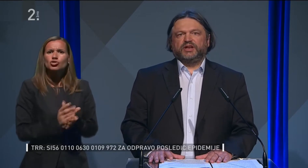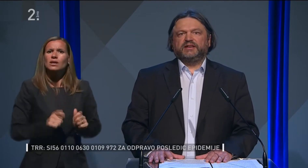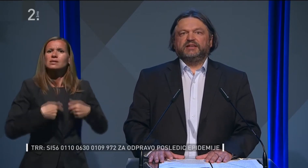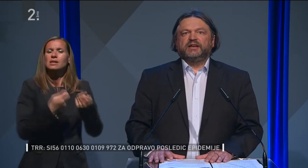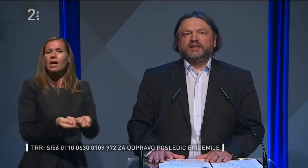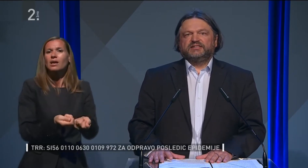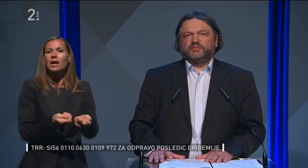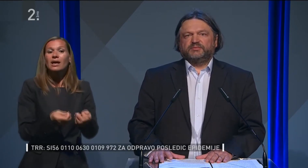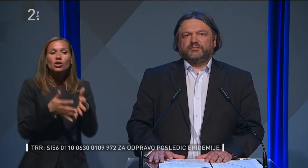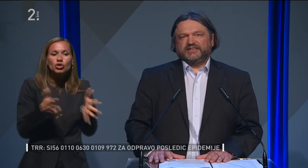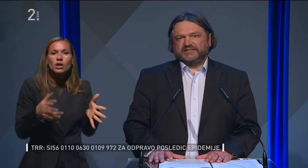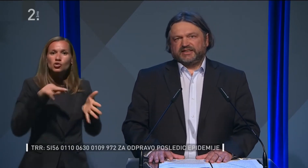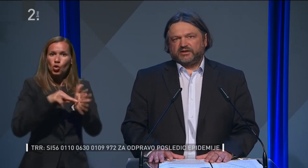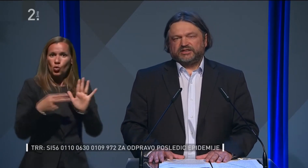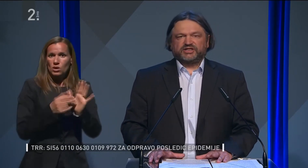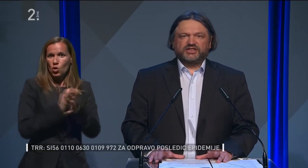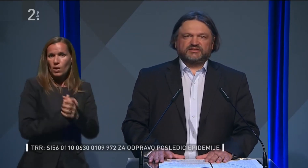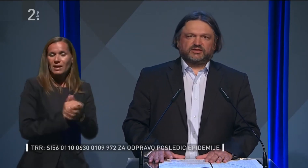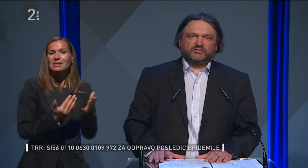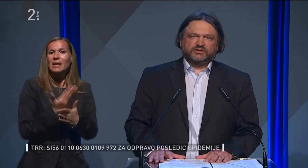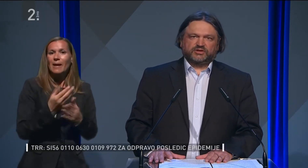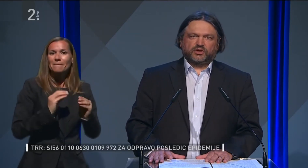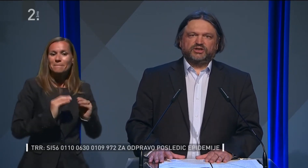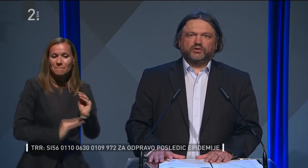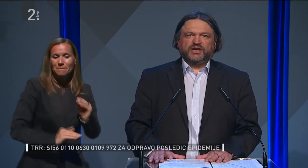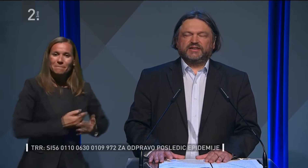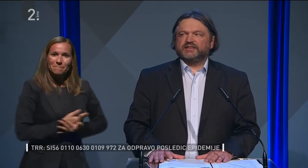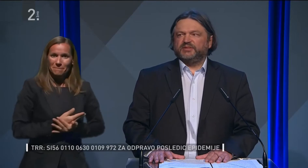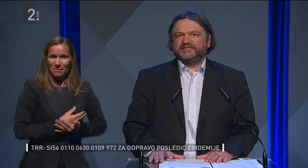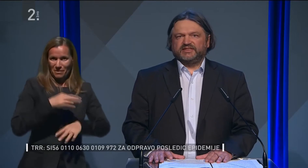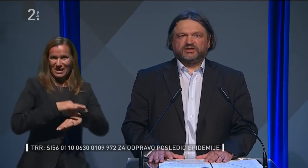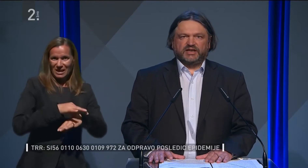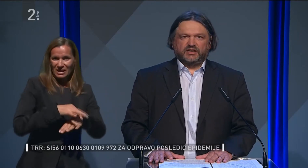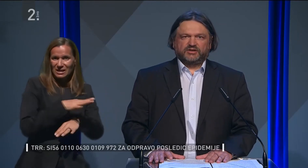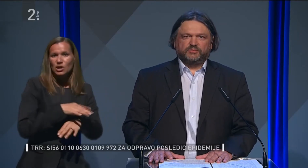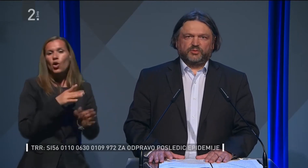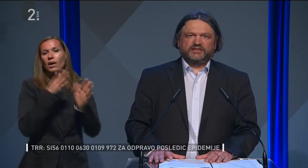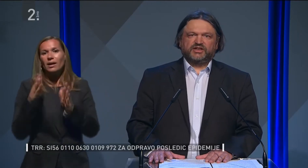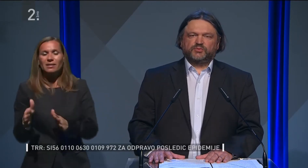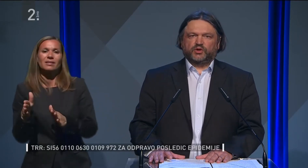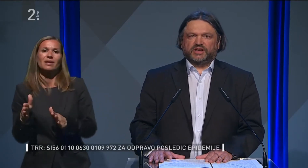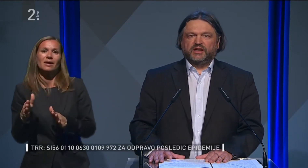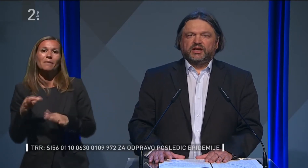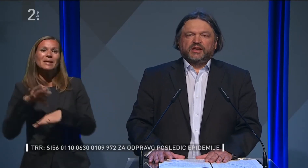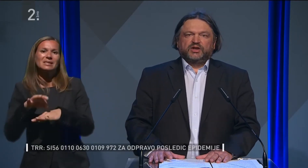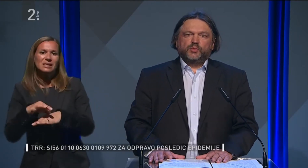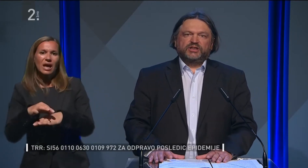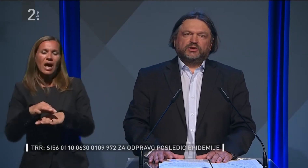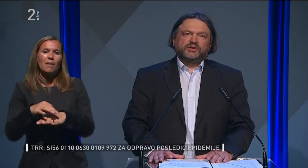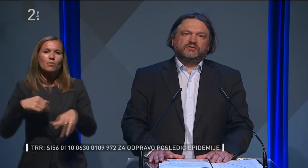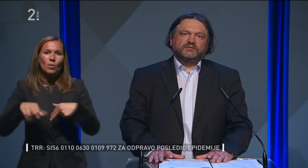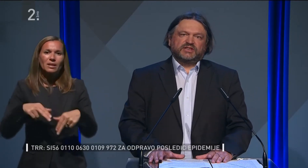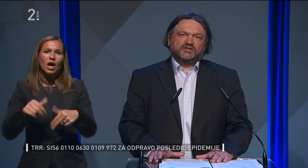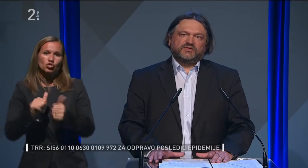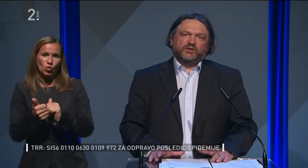strokovni kolegi za pediatrijo in raširjen strokovni kolegi za medicino dela, prometa in športa, ki